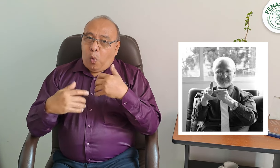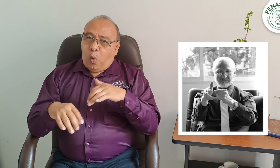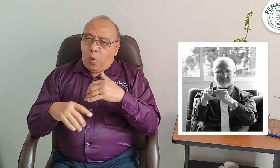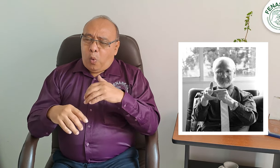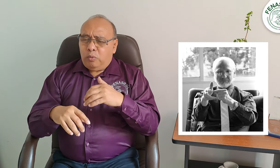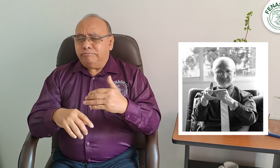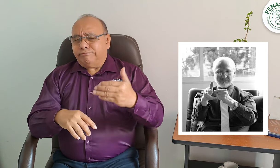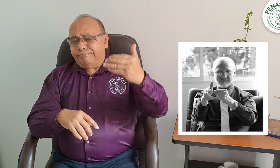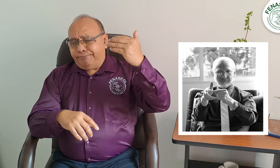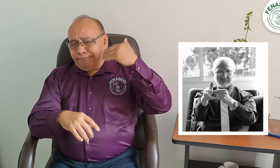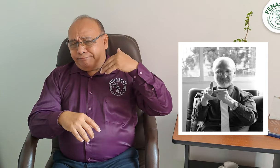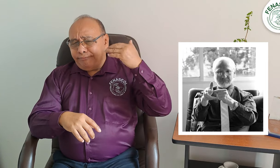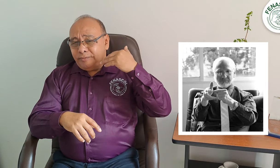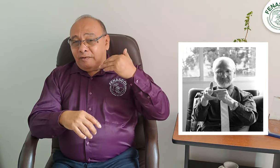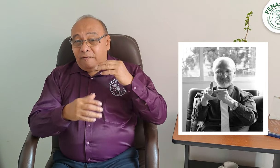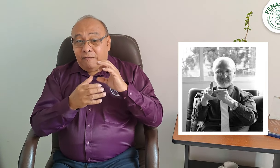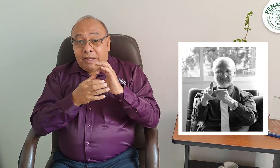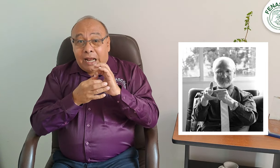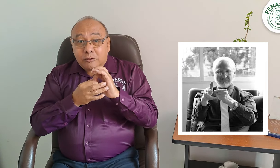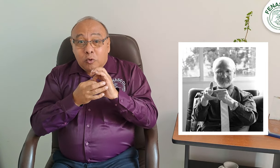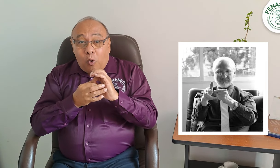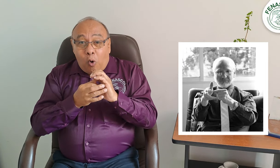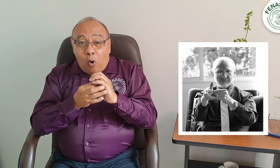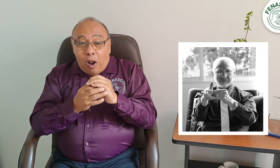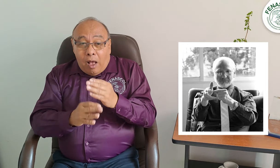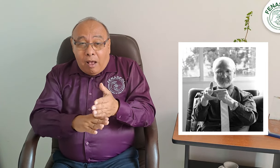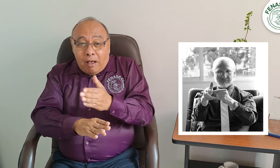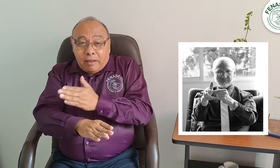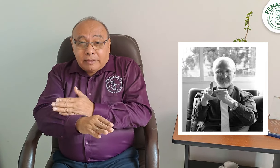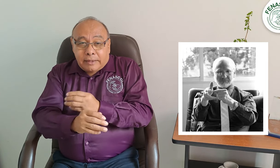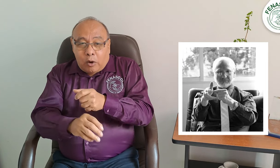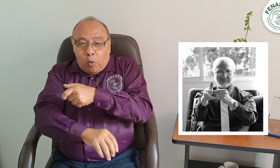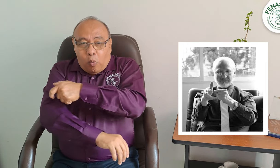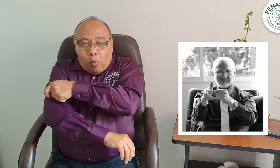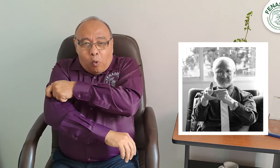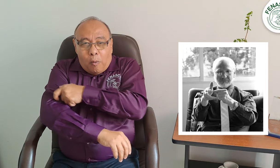Edgar fue miembro activo del comité fundador de FENASCOL.